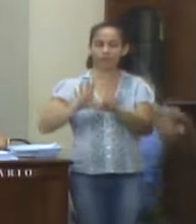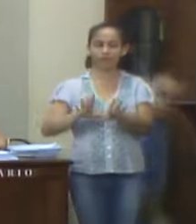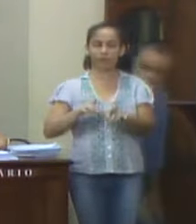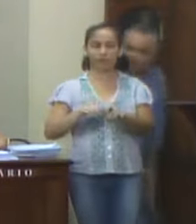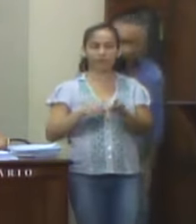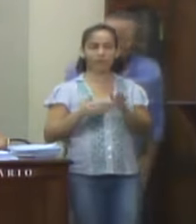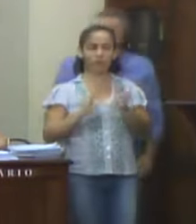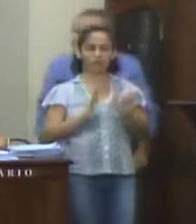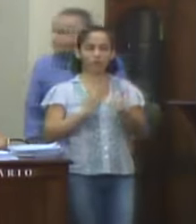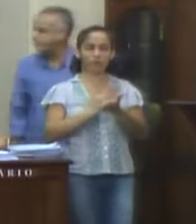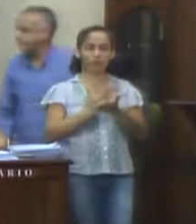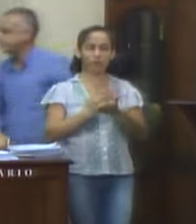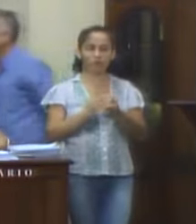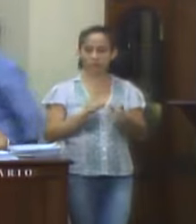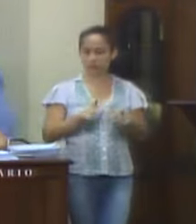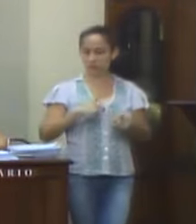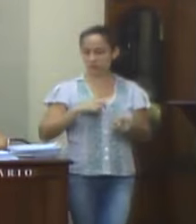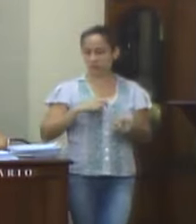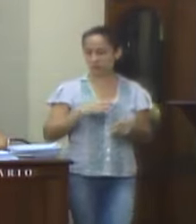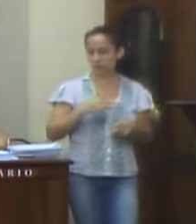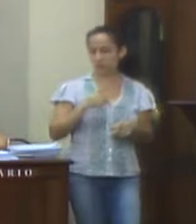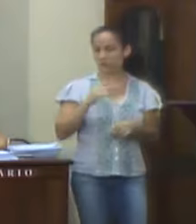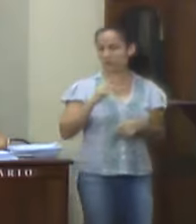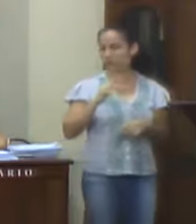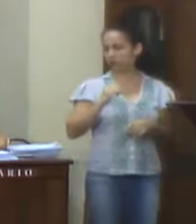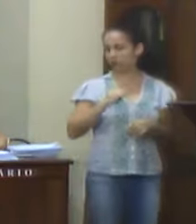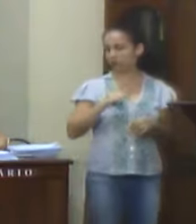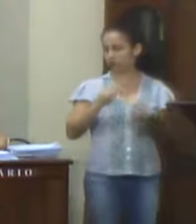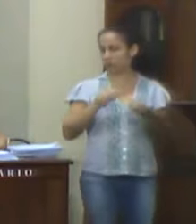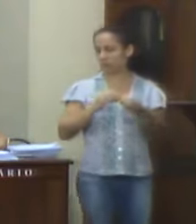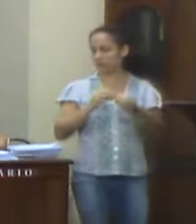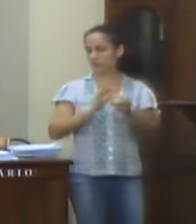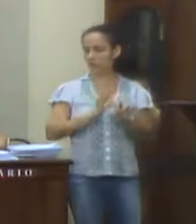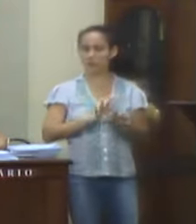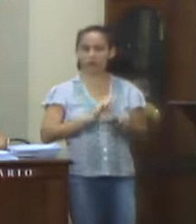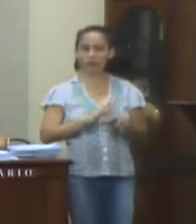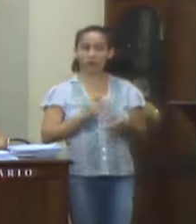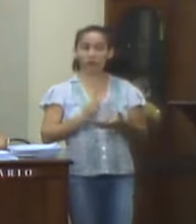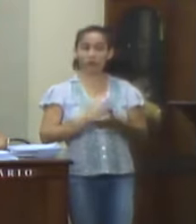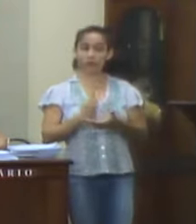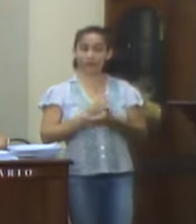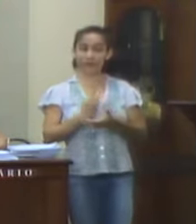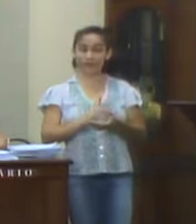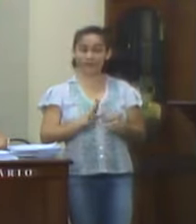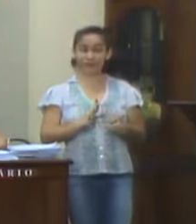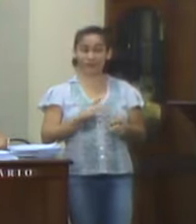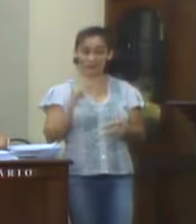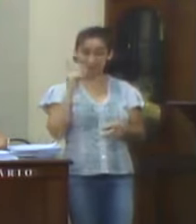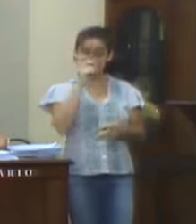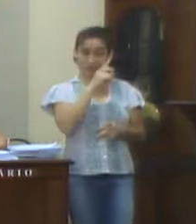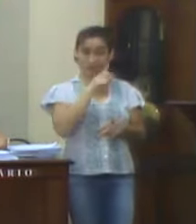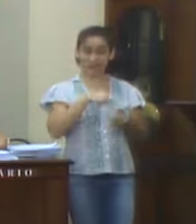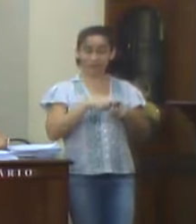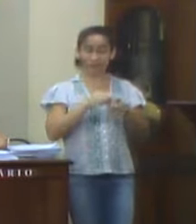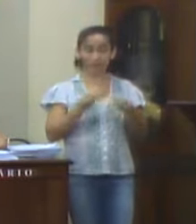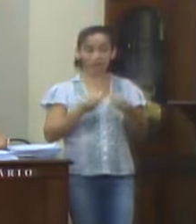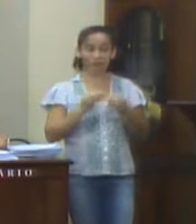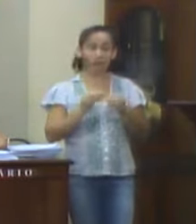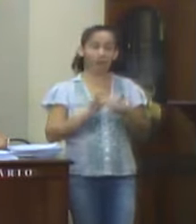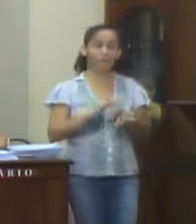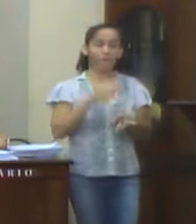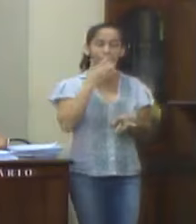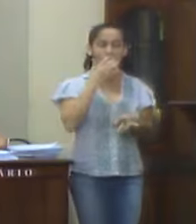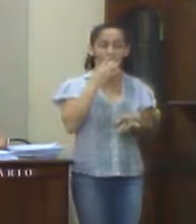iniciada, tem-se que tal princípio foi ferido de morte, pois a indicação da irregularidade que se pretende ver afastada